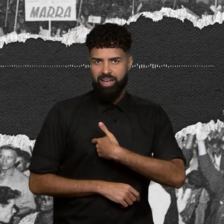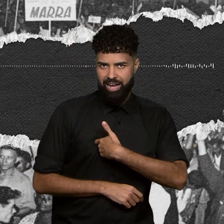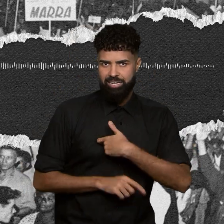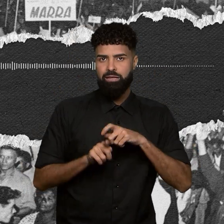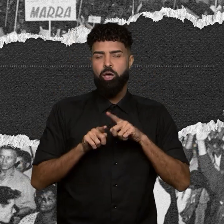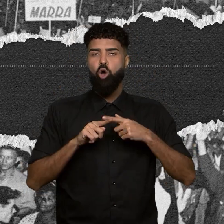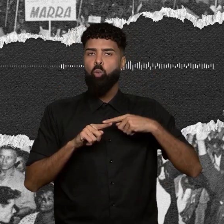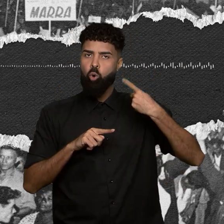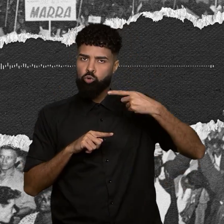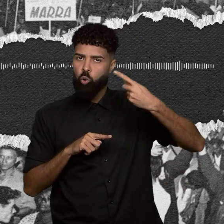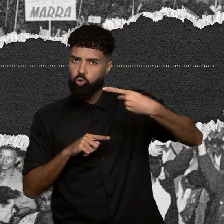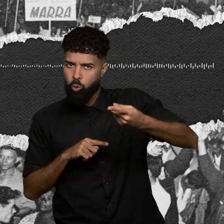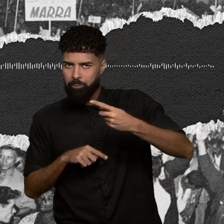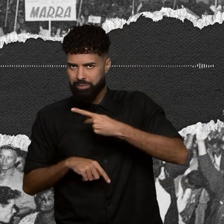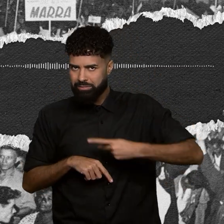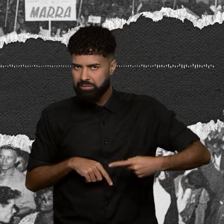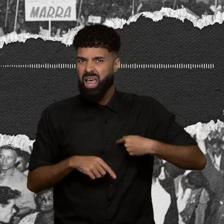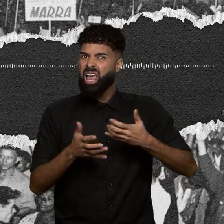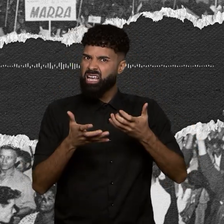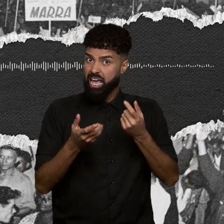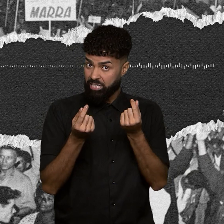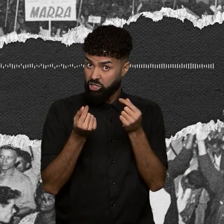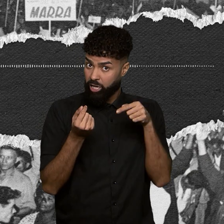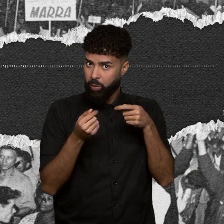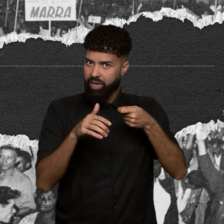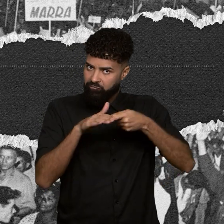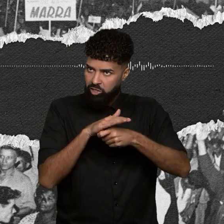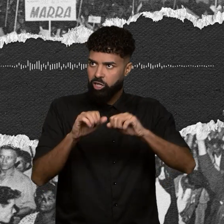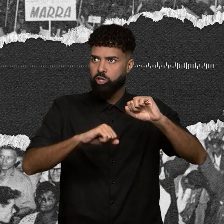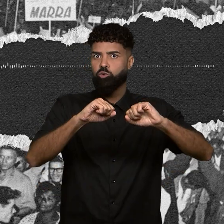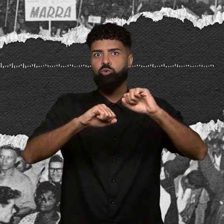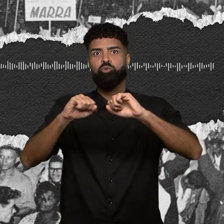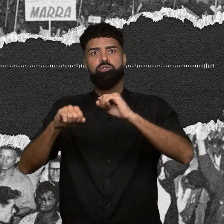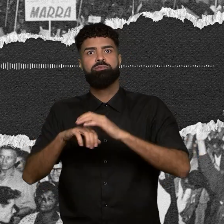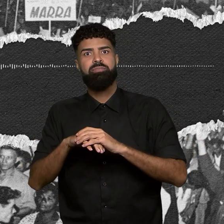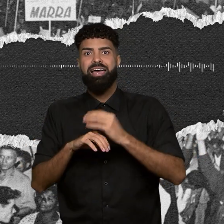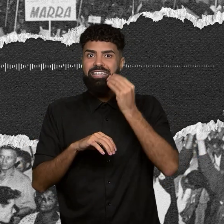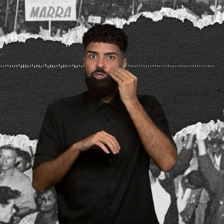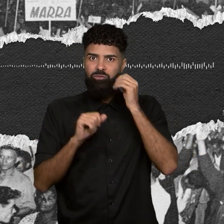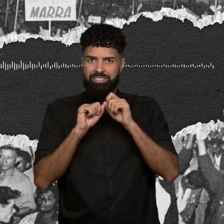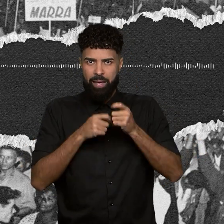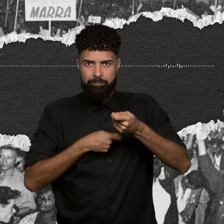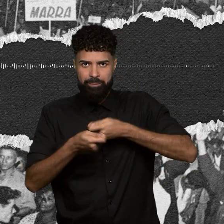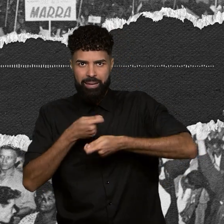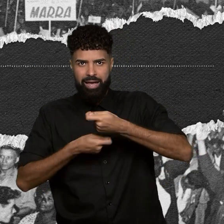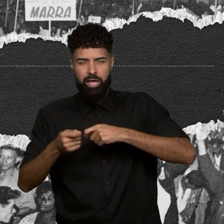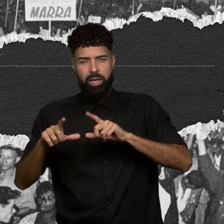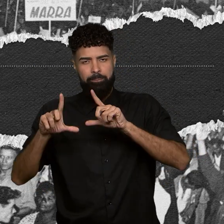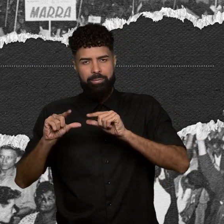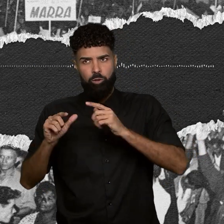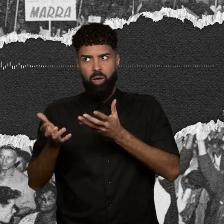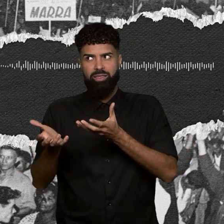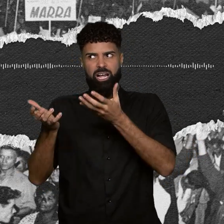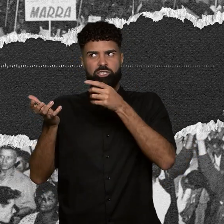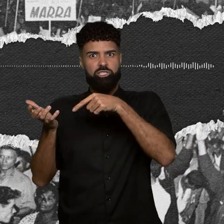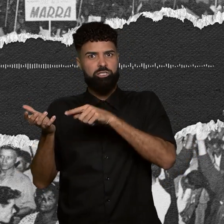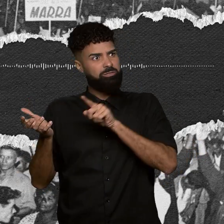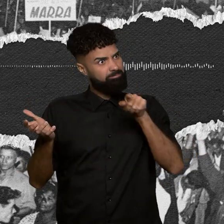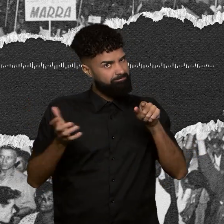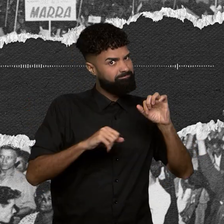depois queriam que esse dinheiro fosse investido na indústria e tentou tornar esse mercado menos atrativo. E, de quebra, fazer uma política